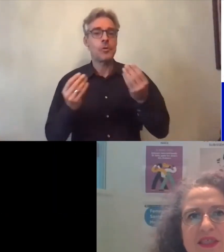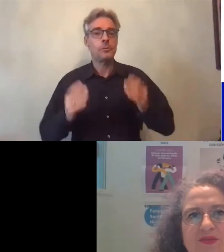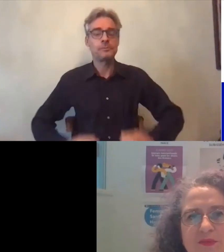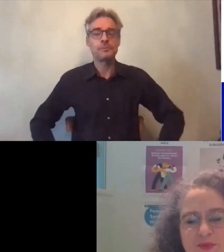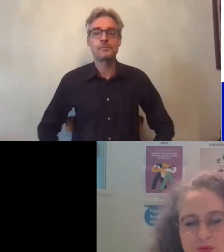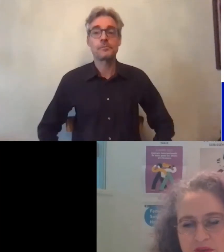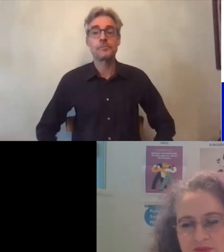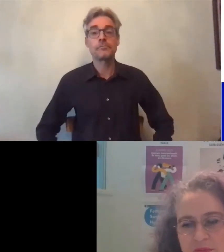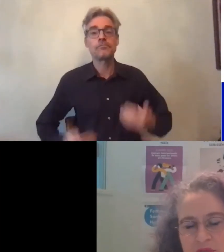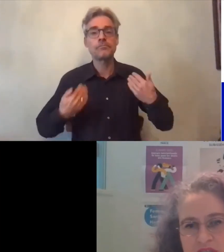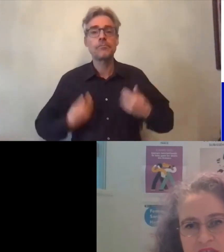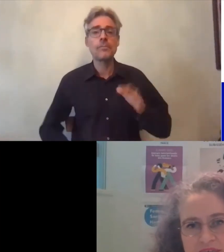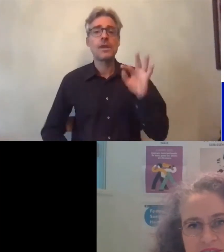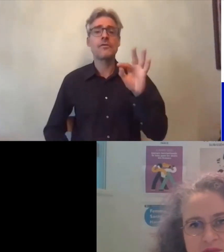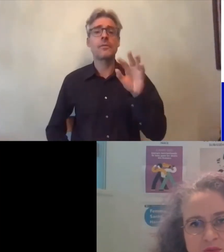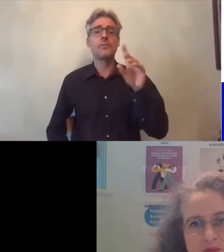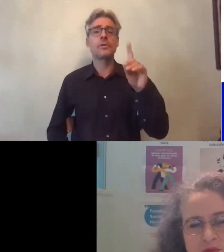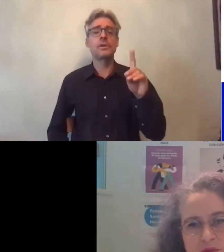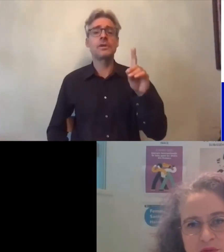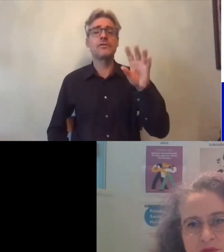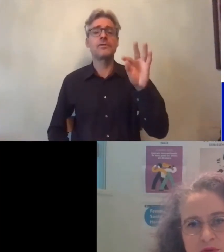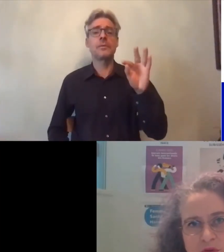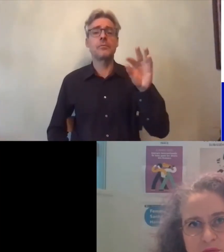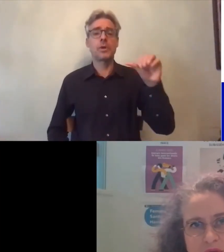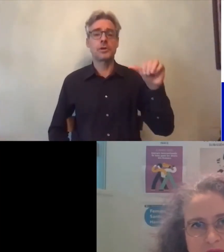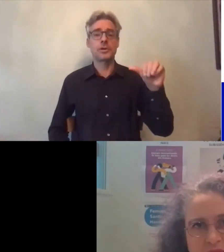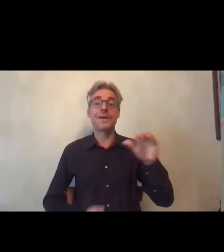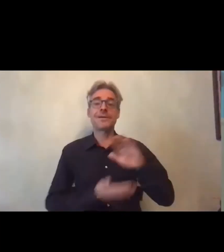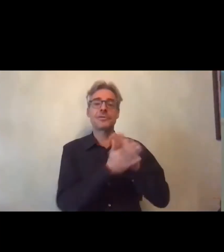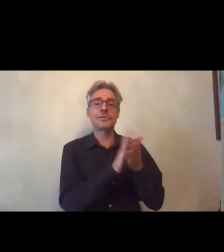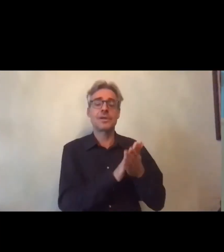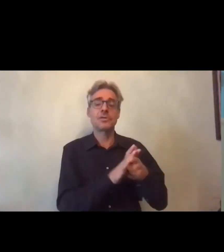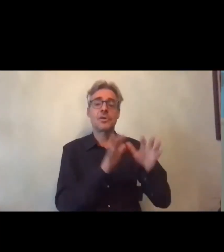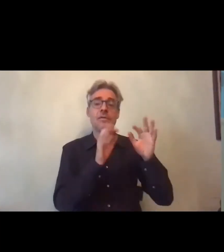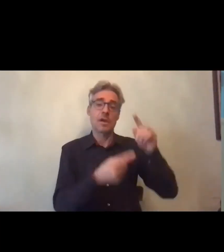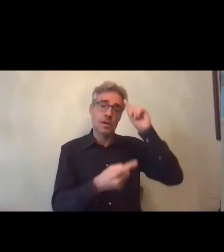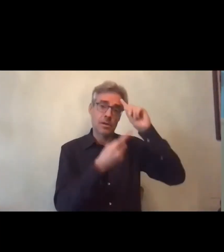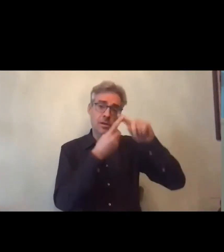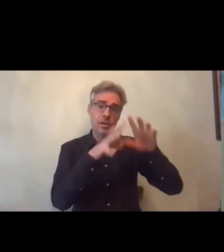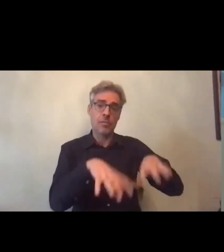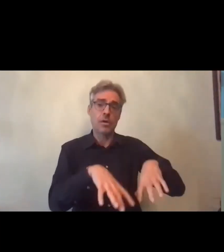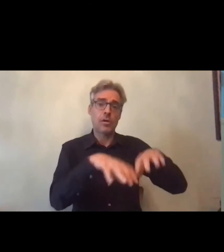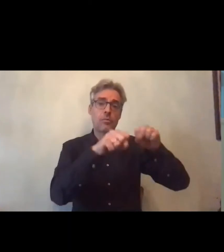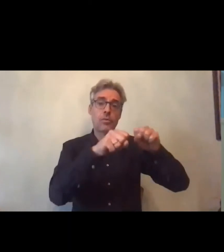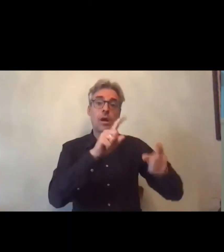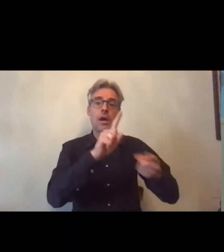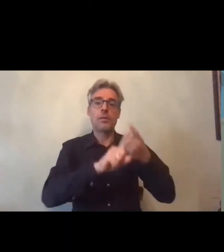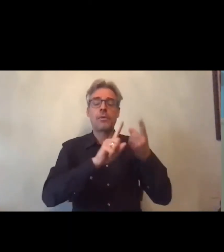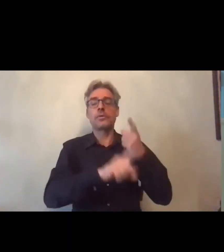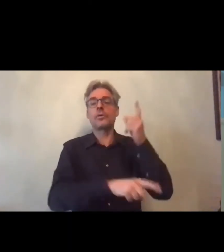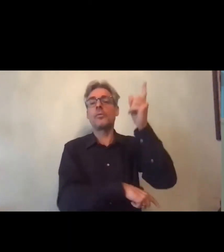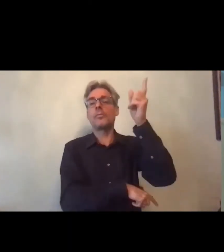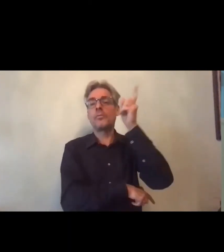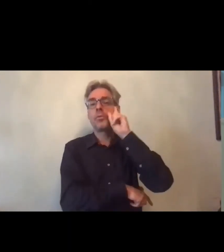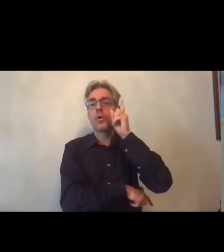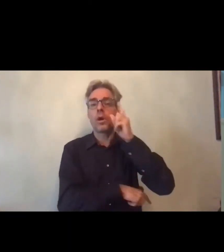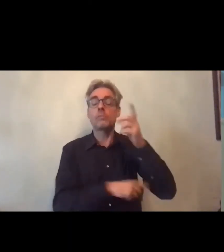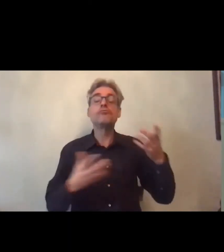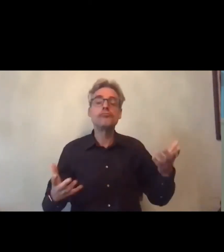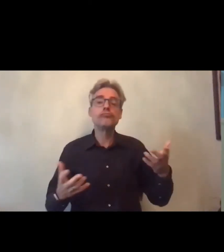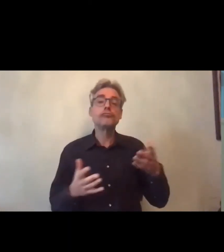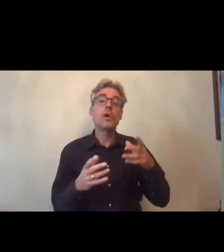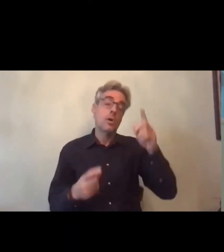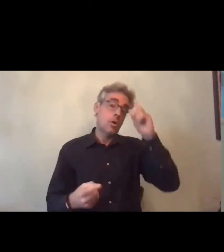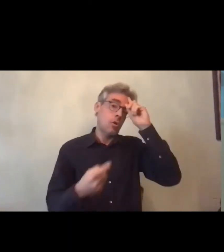chez Femmes pour le dire Femmes pour agir la question de l'emploi est une question importante parce que dans nos